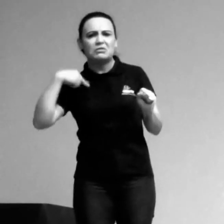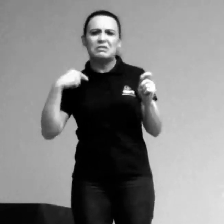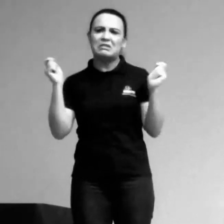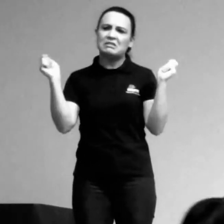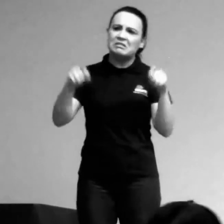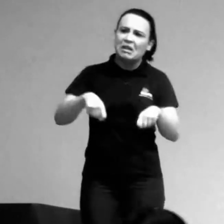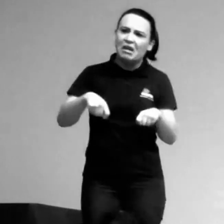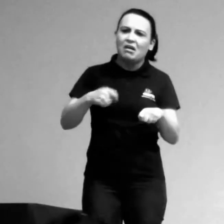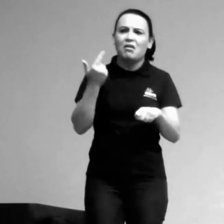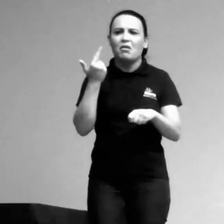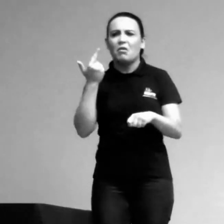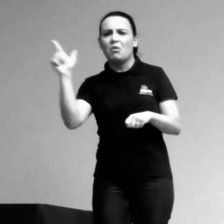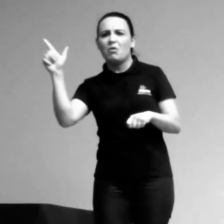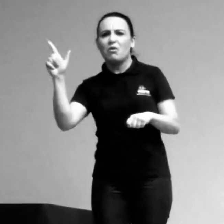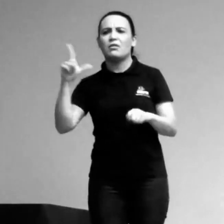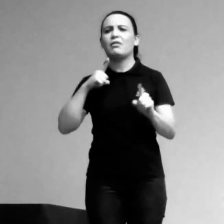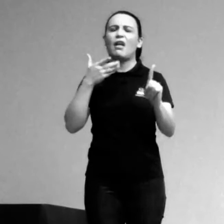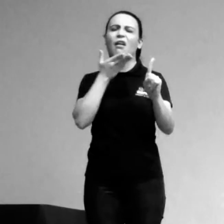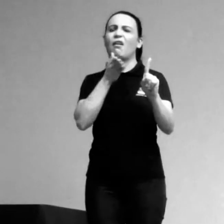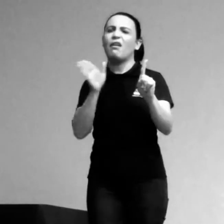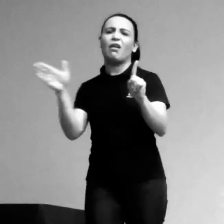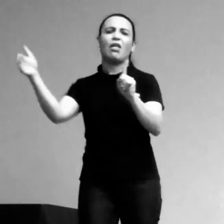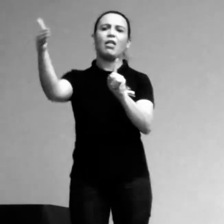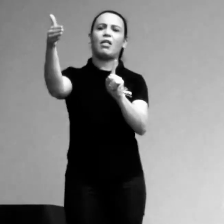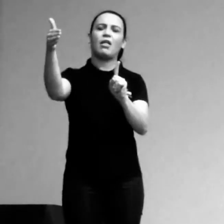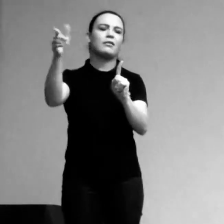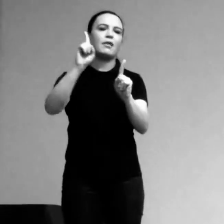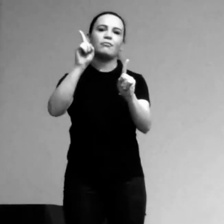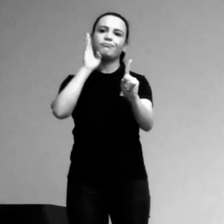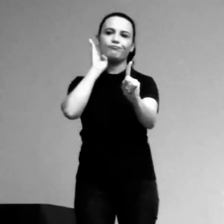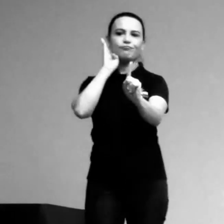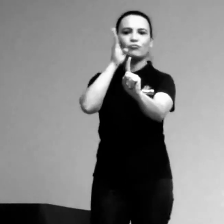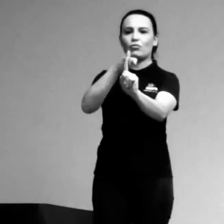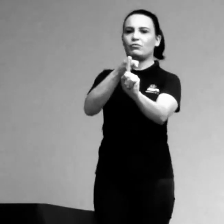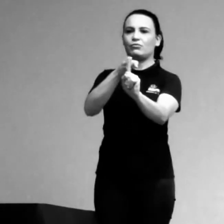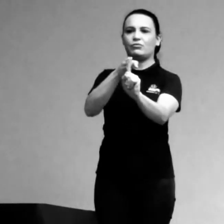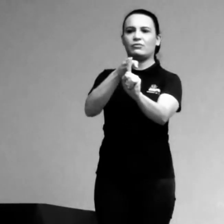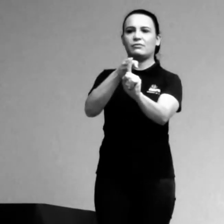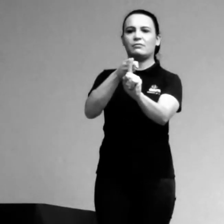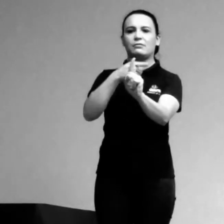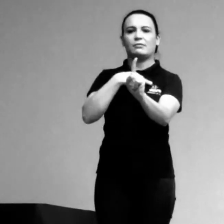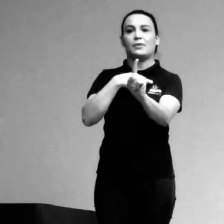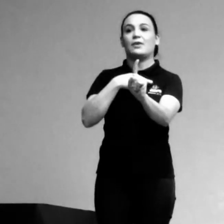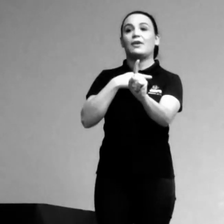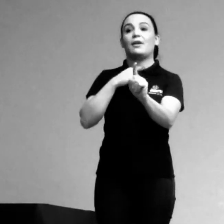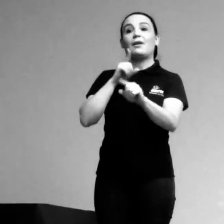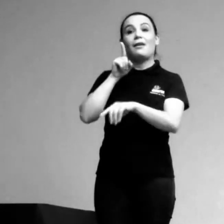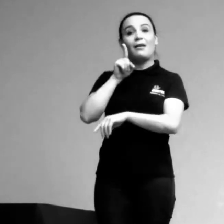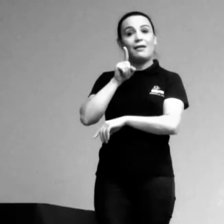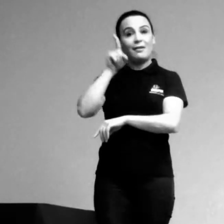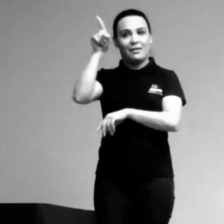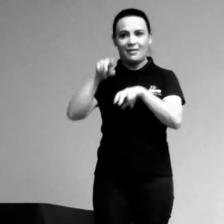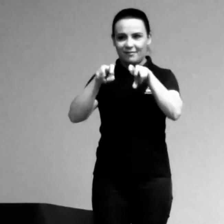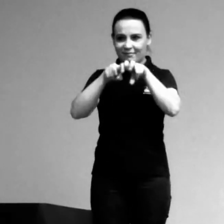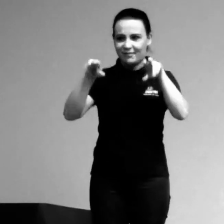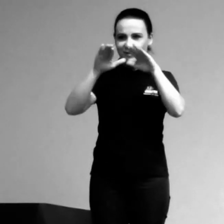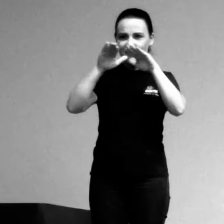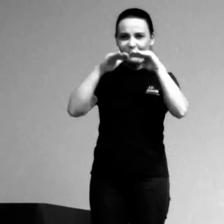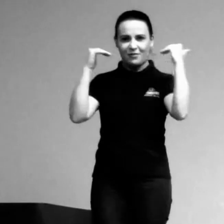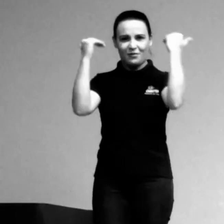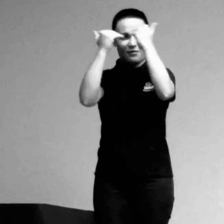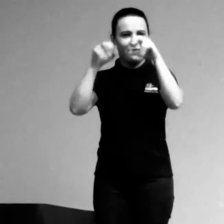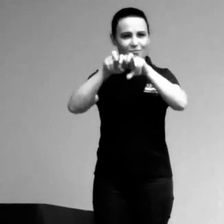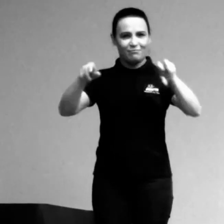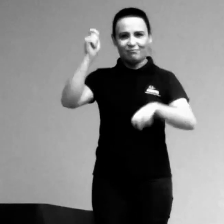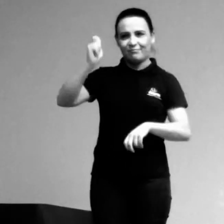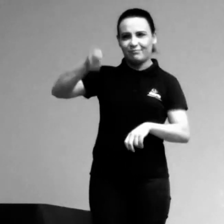Ter diversar quer dizer dar volta, contornar. A gente tem a mania de falar a palavra difícil lá no fórum, e às